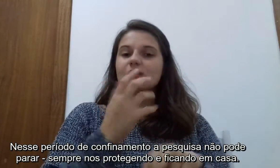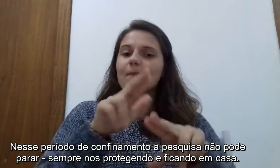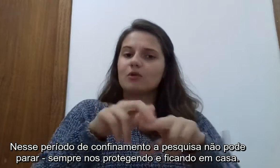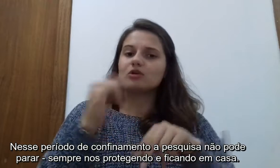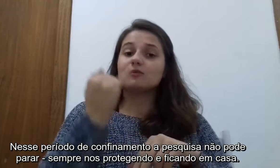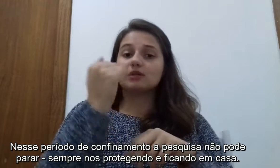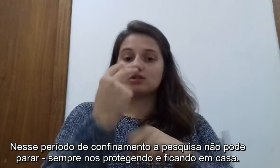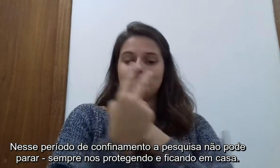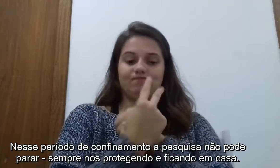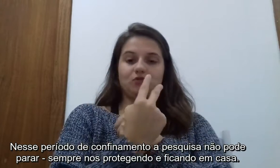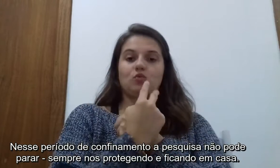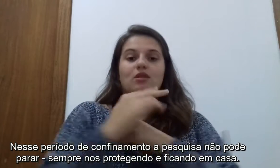protegendo e ficando em casa.